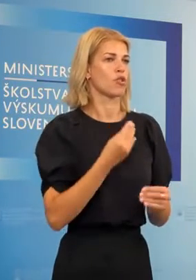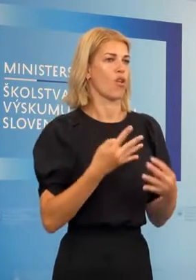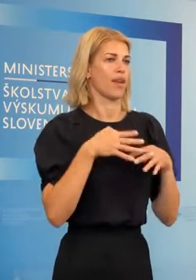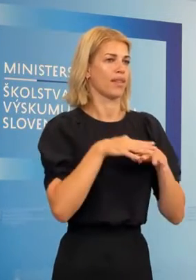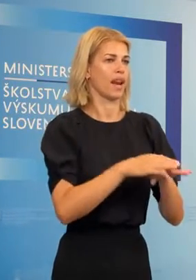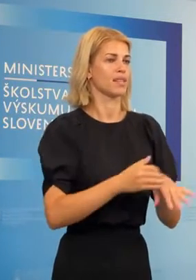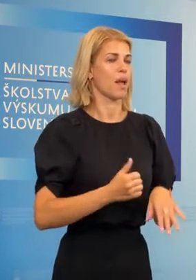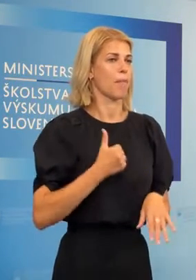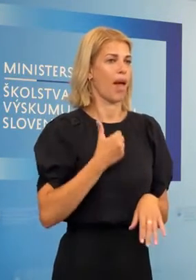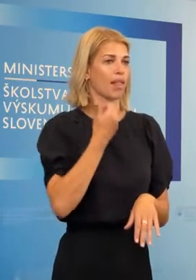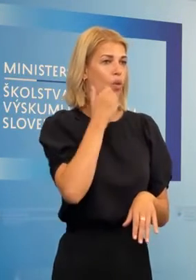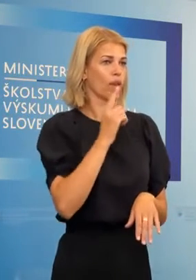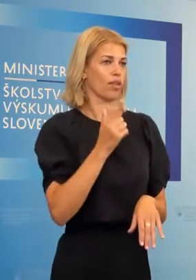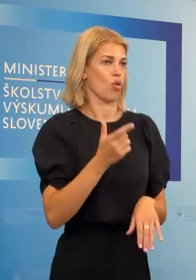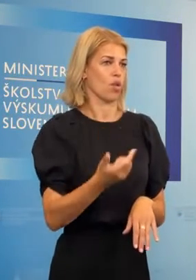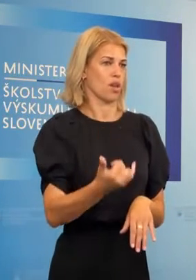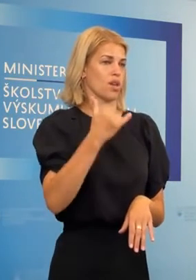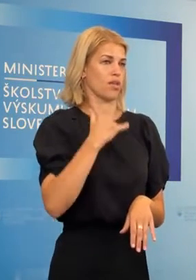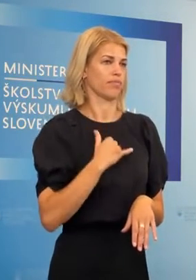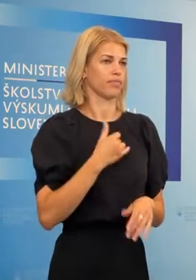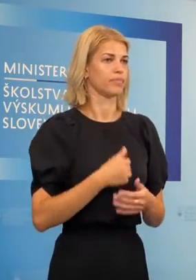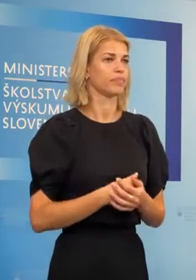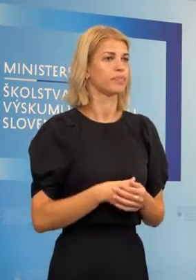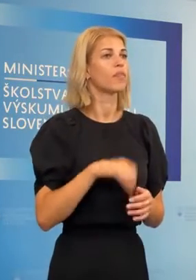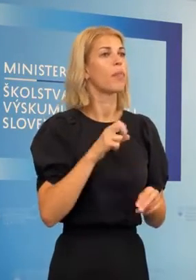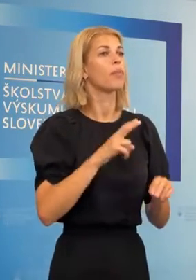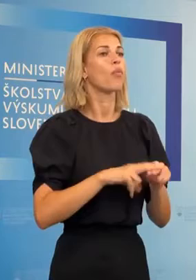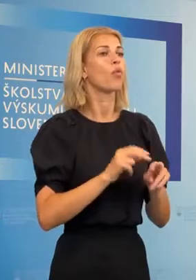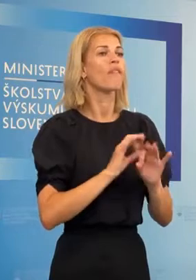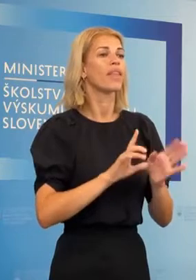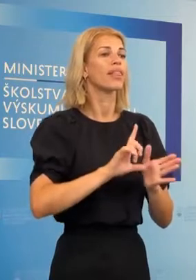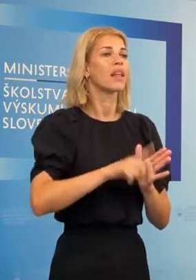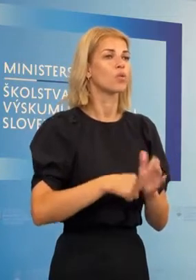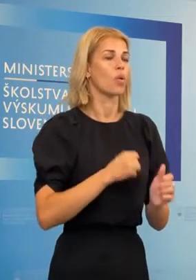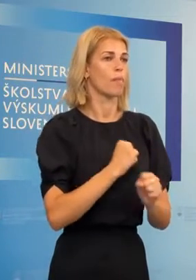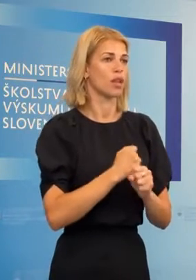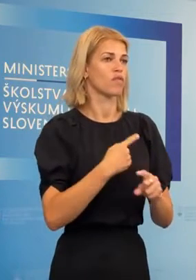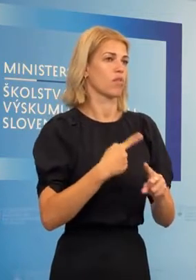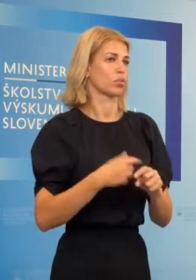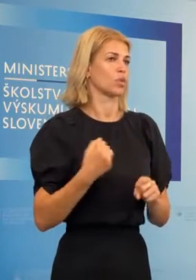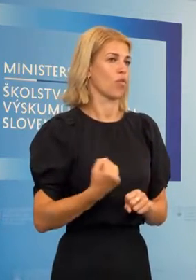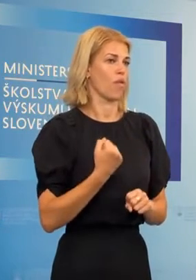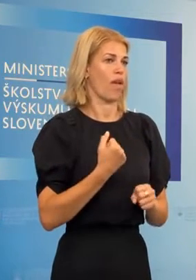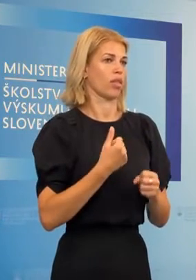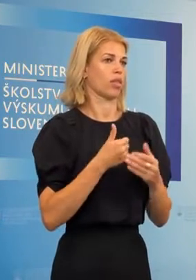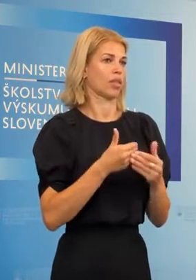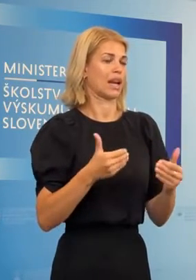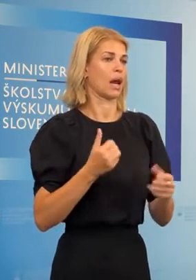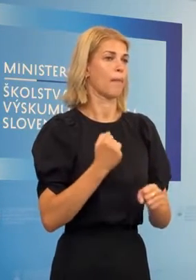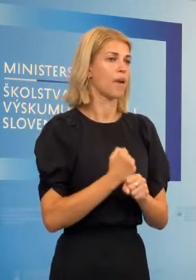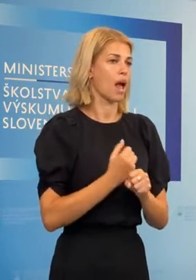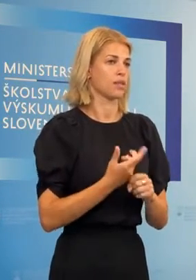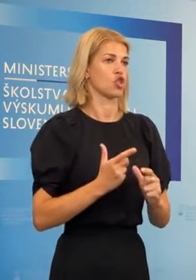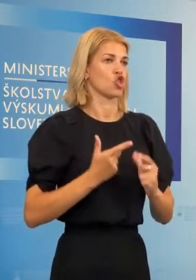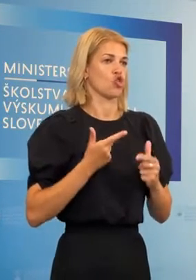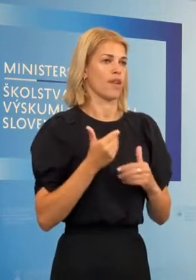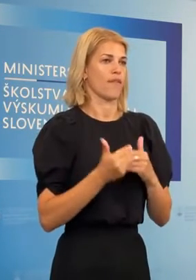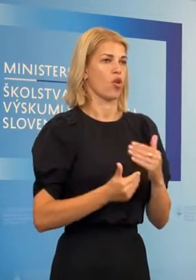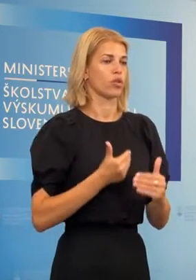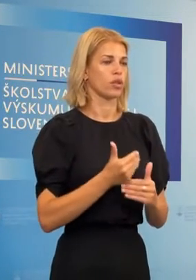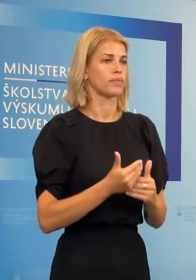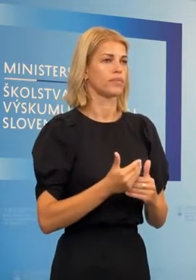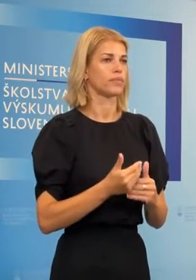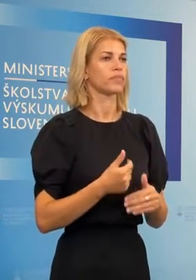mladých ľudí, ktorí k nám prichádzajú, aby potom neskôr vedeli pracovať a fungovať aj na trhu práce a vôbec v živote. A keď si